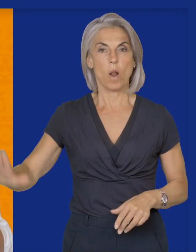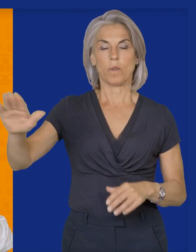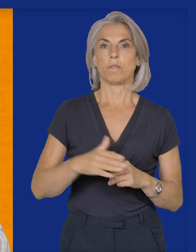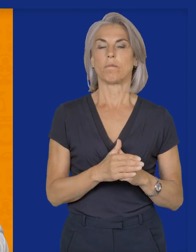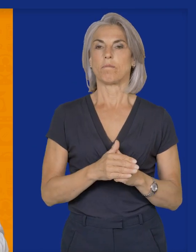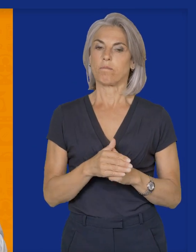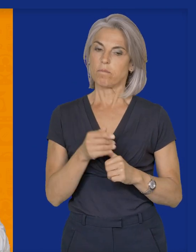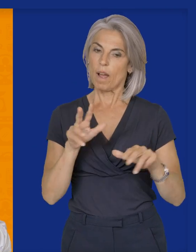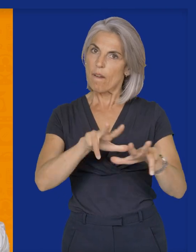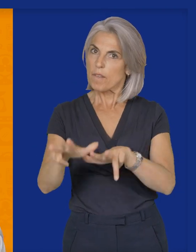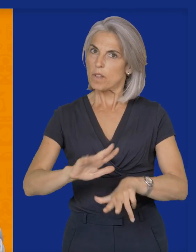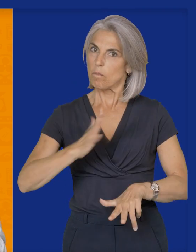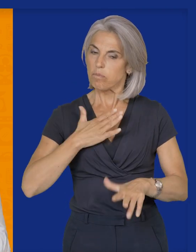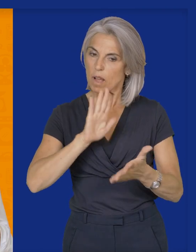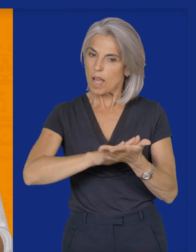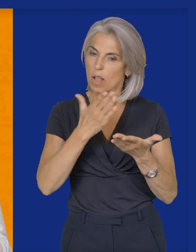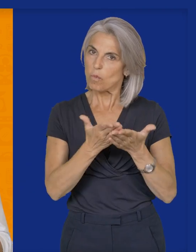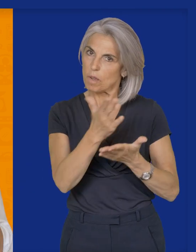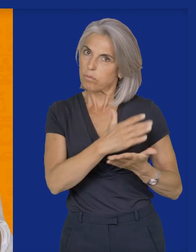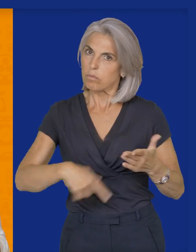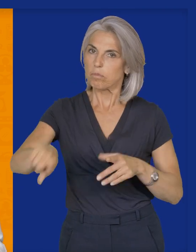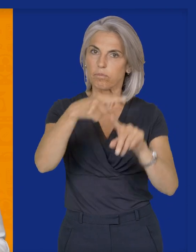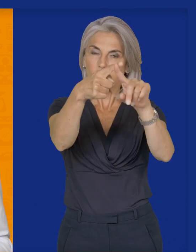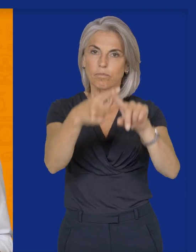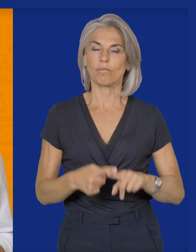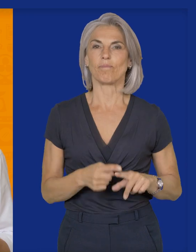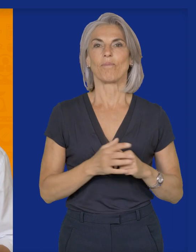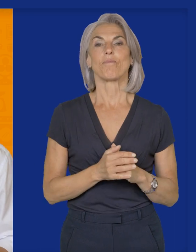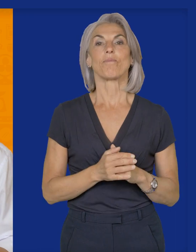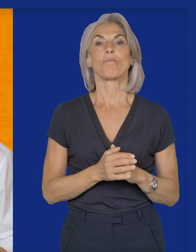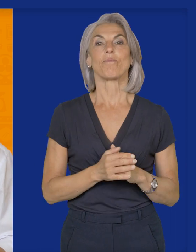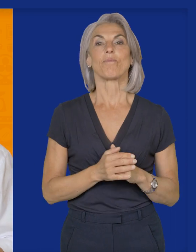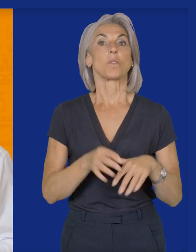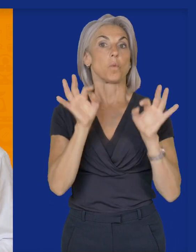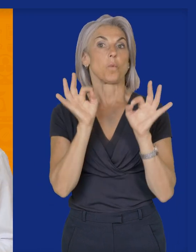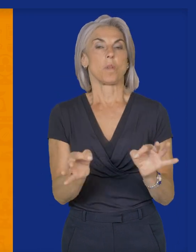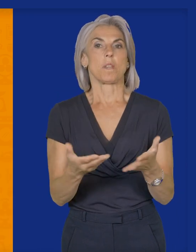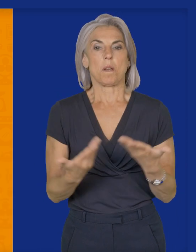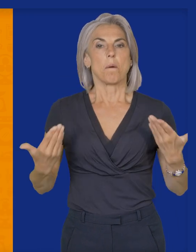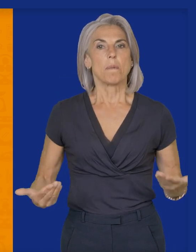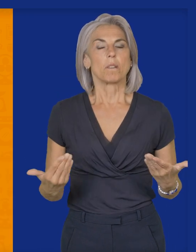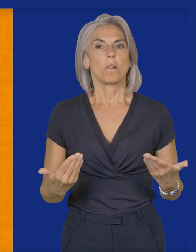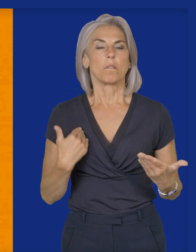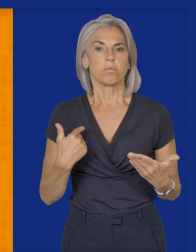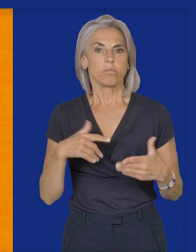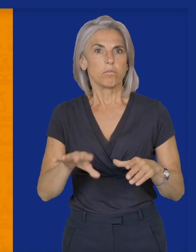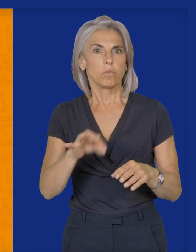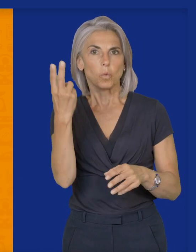de Wallonie avec Manuela, pour traduire en langue des signes une partie de nos vidéos. En effet, nous avons plus de 200 vidéos